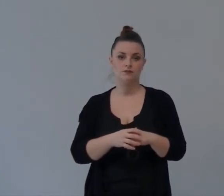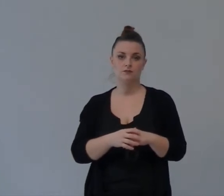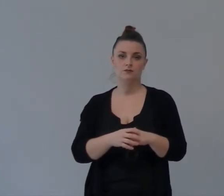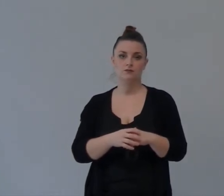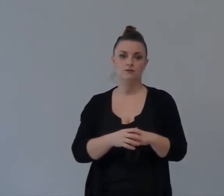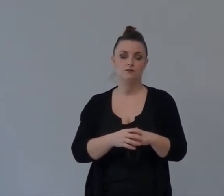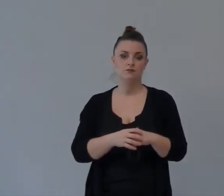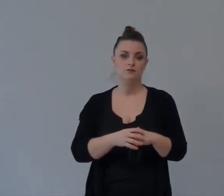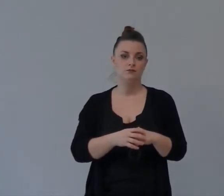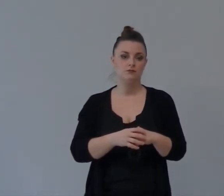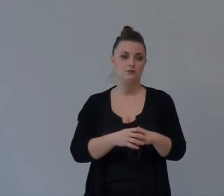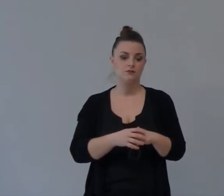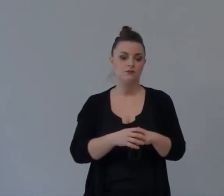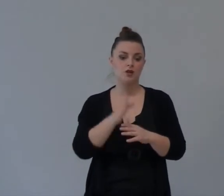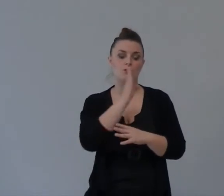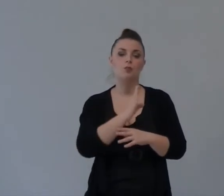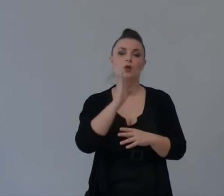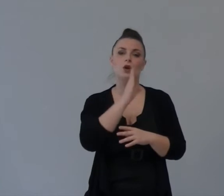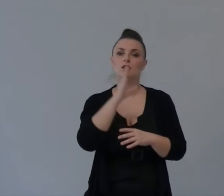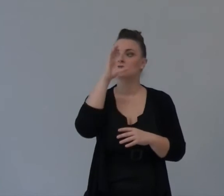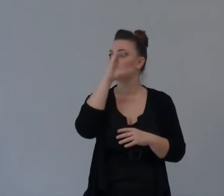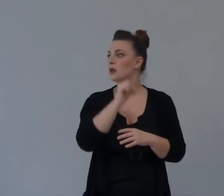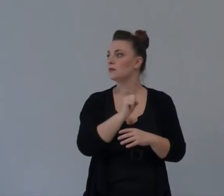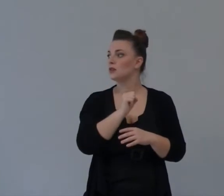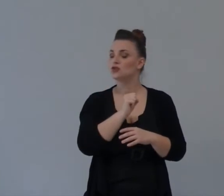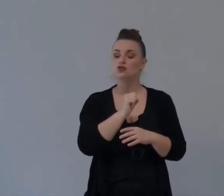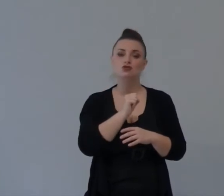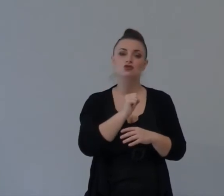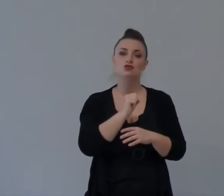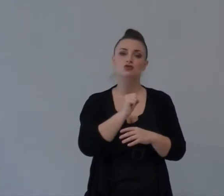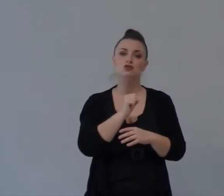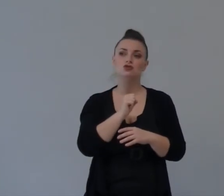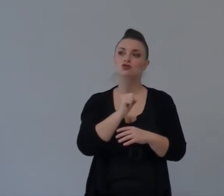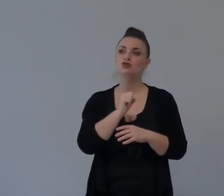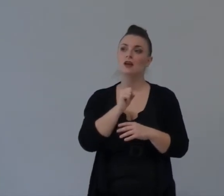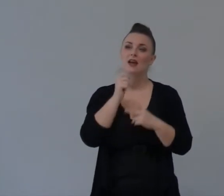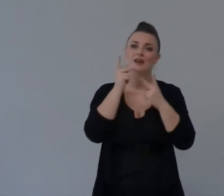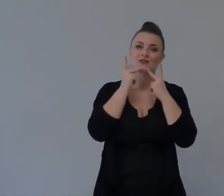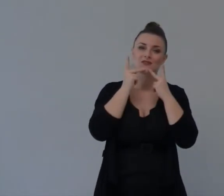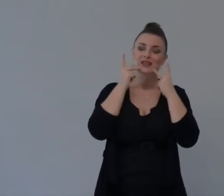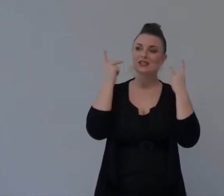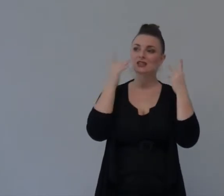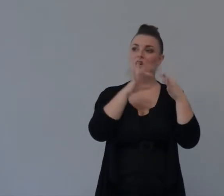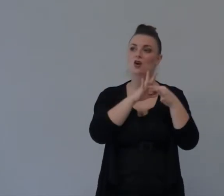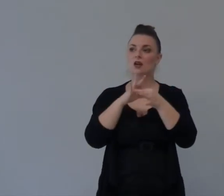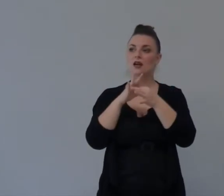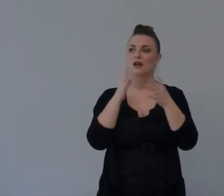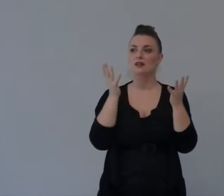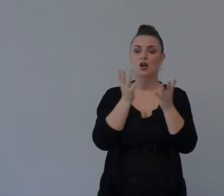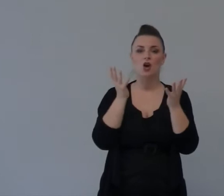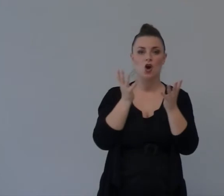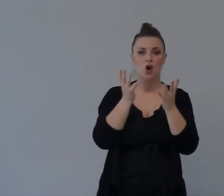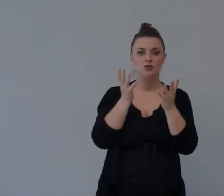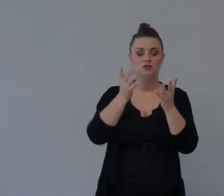Sapete Boaz Capisce Che La Felicità Non Siedi In Quanto Siedi Ma